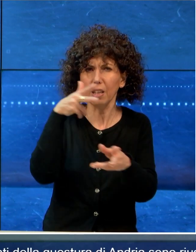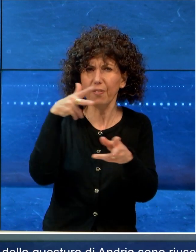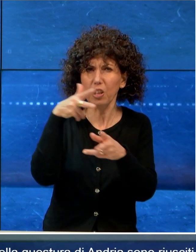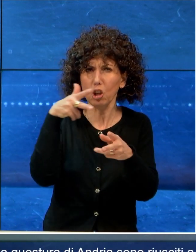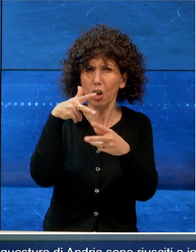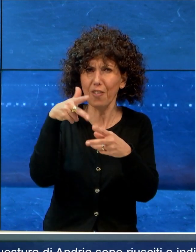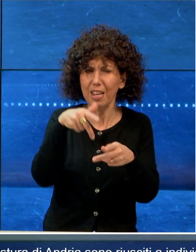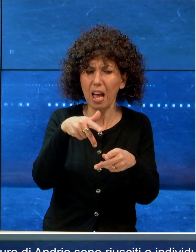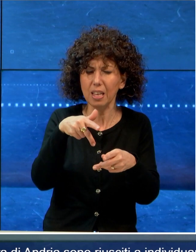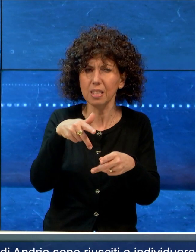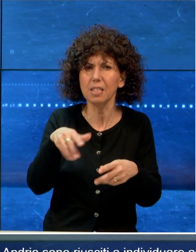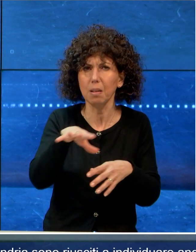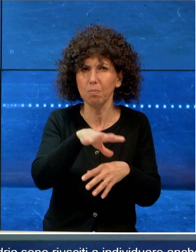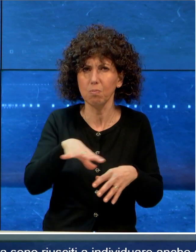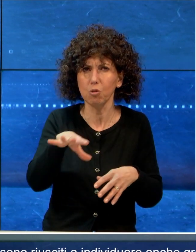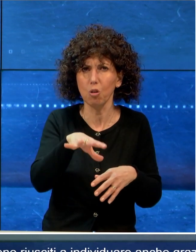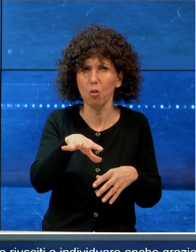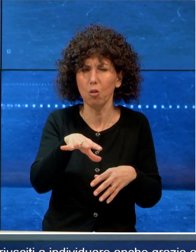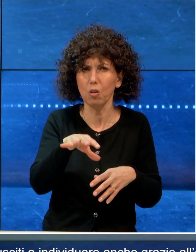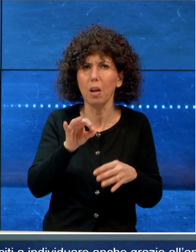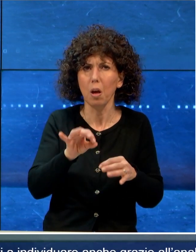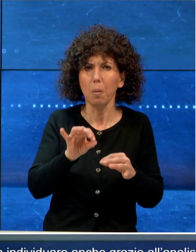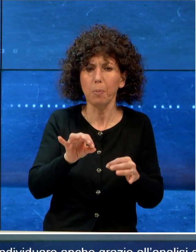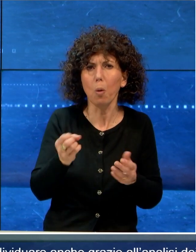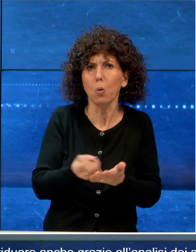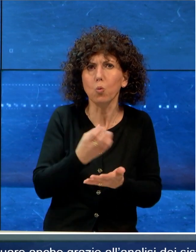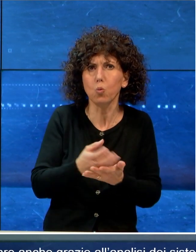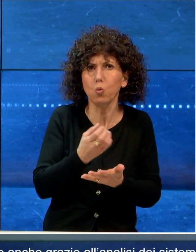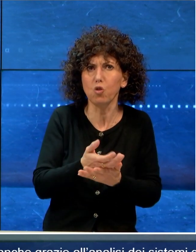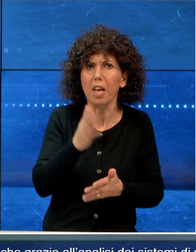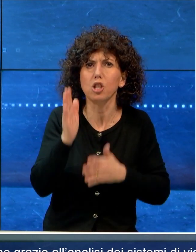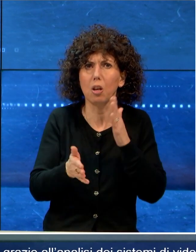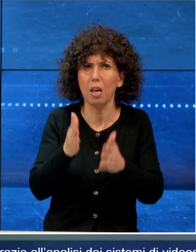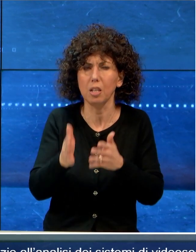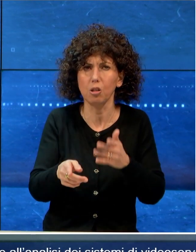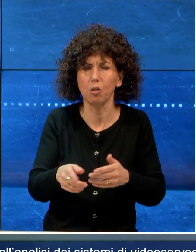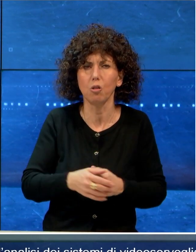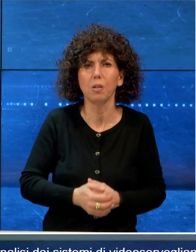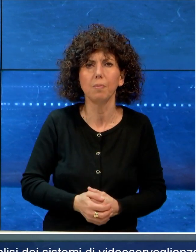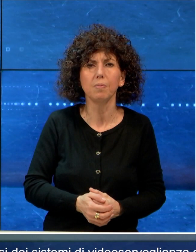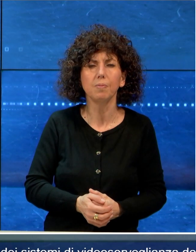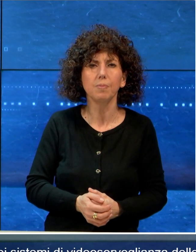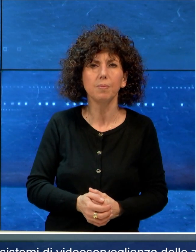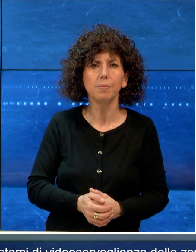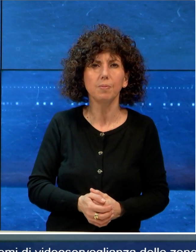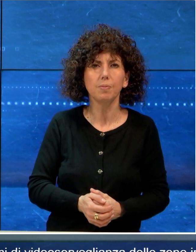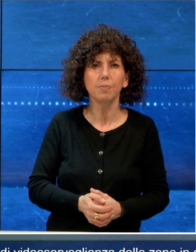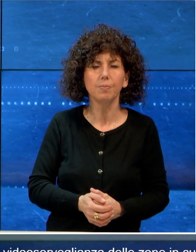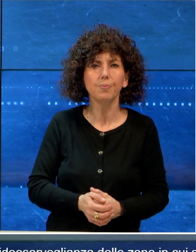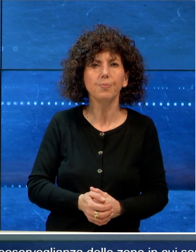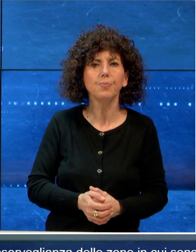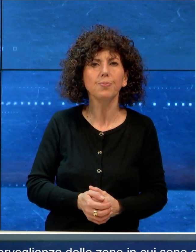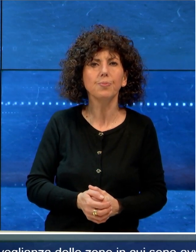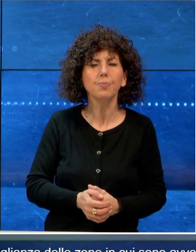videosorveglianza delle zone in cui sono avvenute le aggressioni. Si